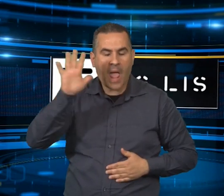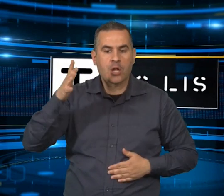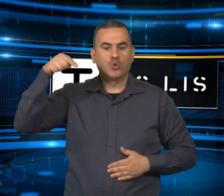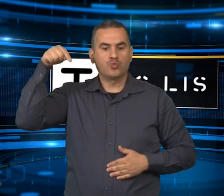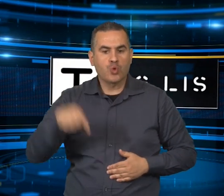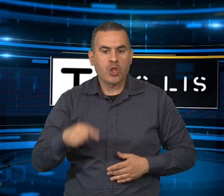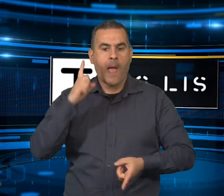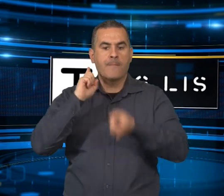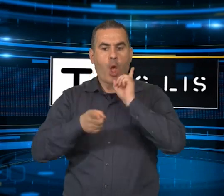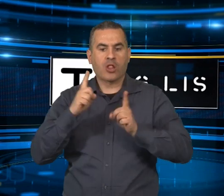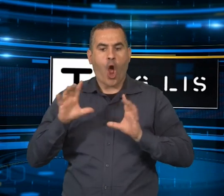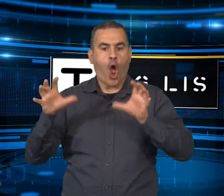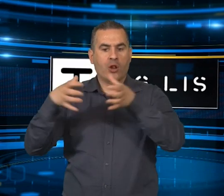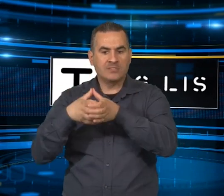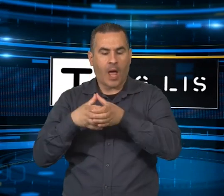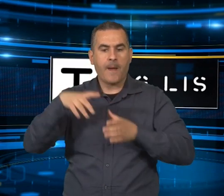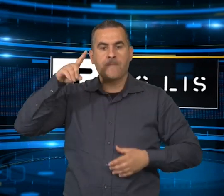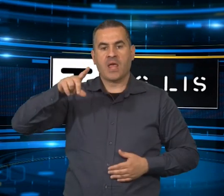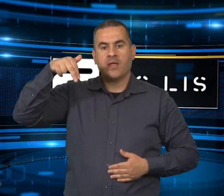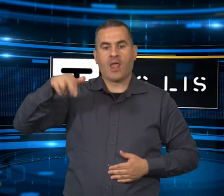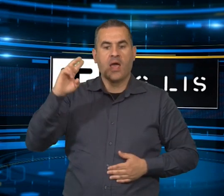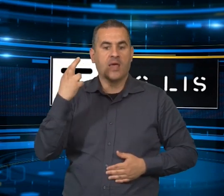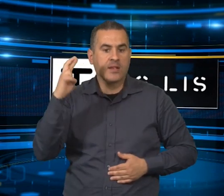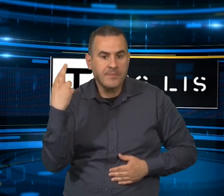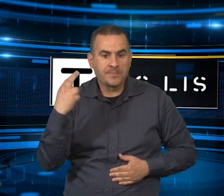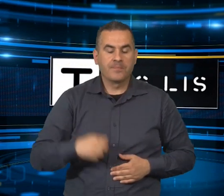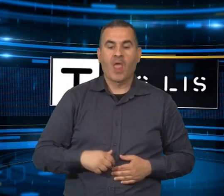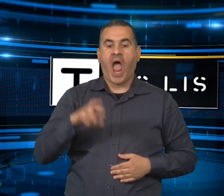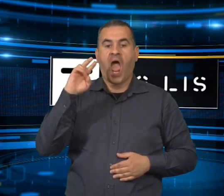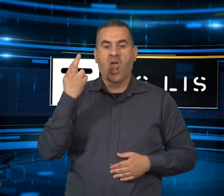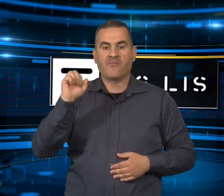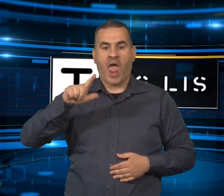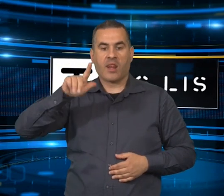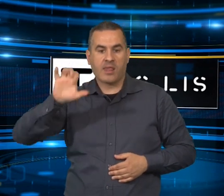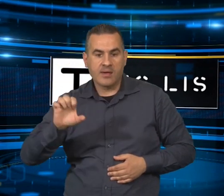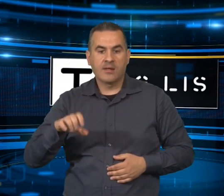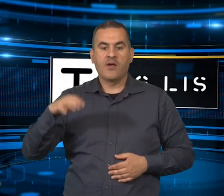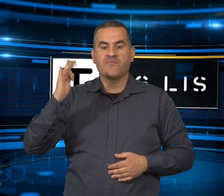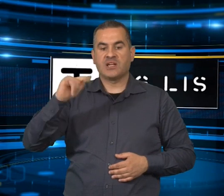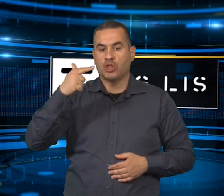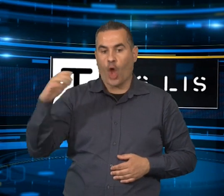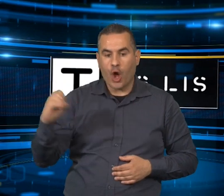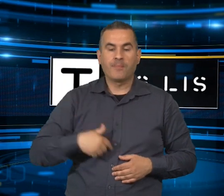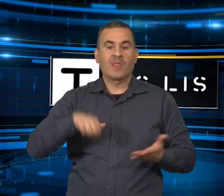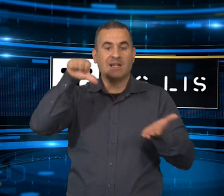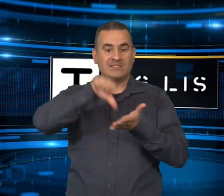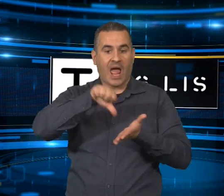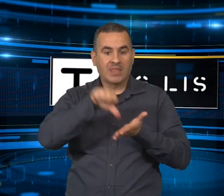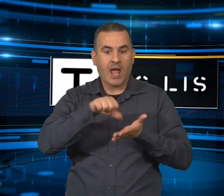del Ministero. È stata condivisa la necessità di avviare un'azione comune e congiunta per il sostegno ai progetti con l'obiettivo di dare